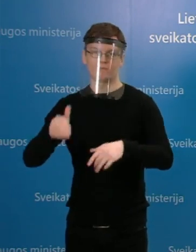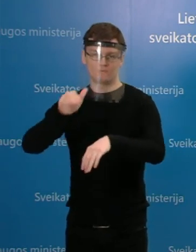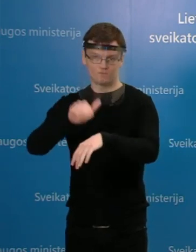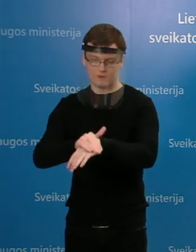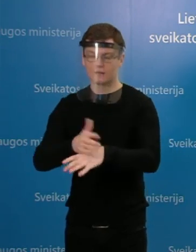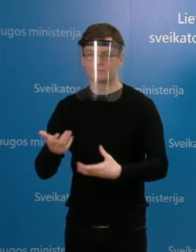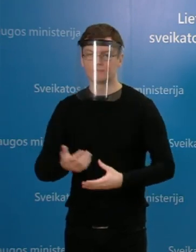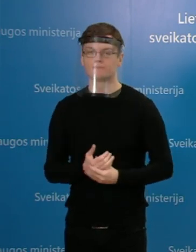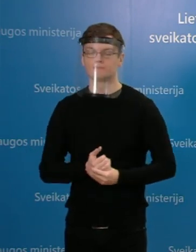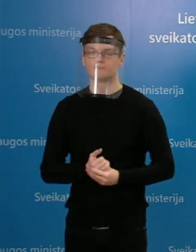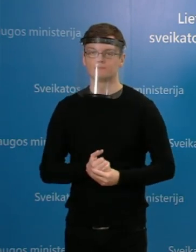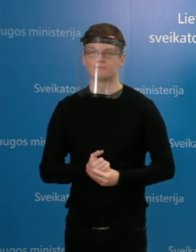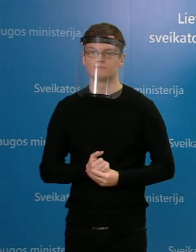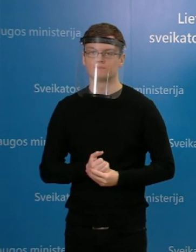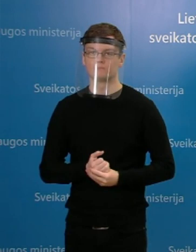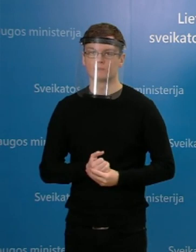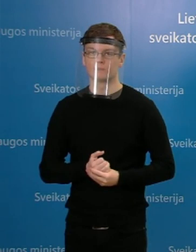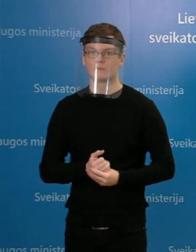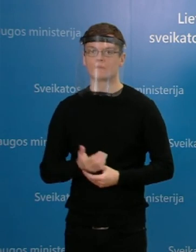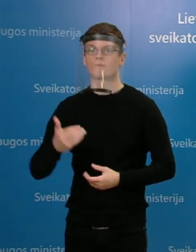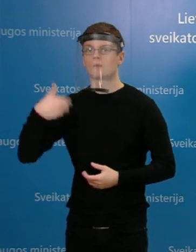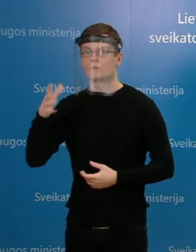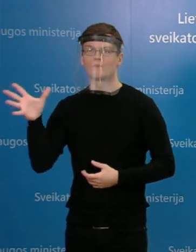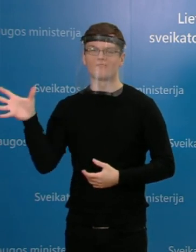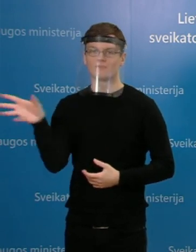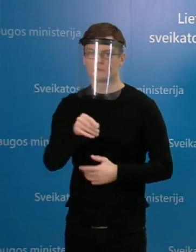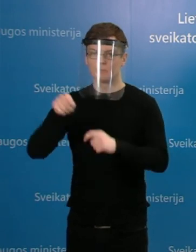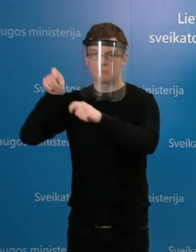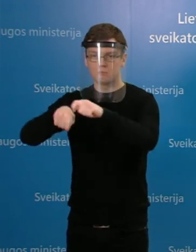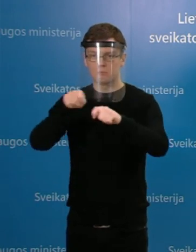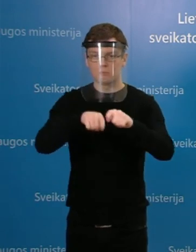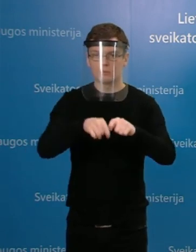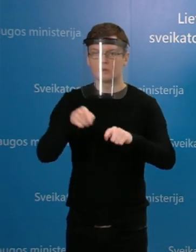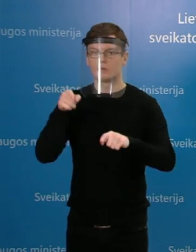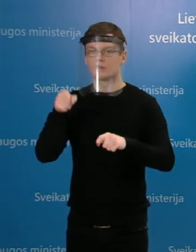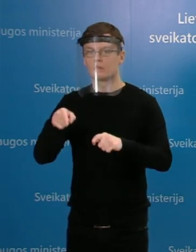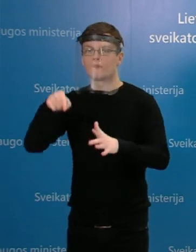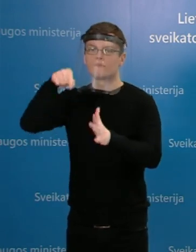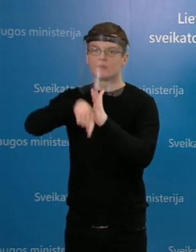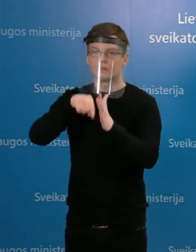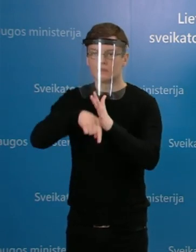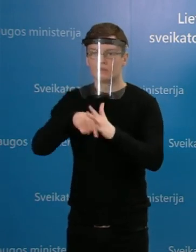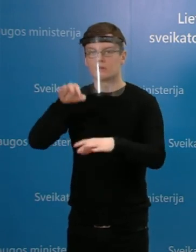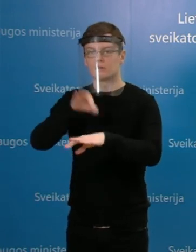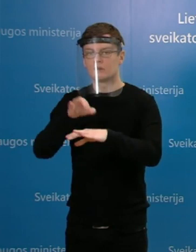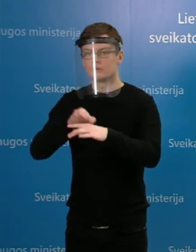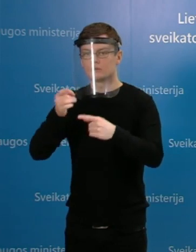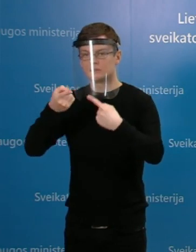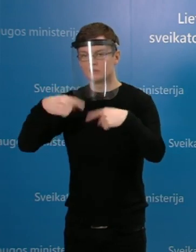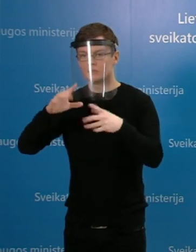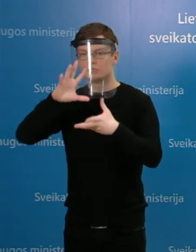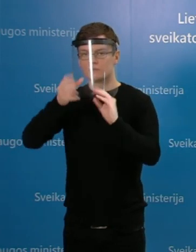tuomet visi buvo ištirti, visi šiame terapijos klinikos vidaus lygų skyriuje buvę 28